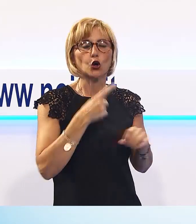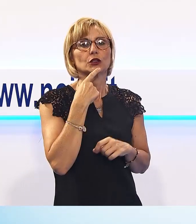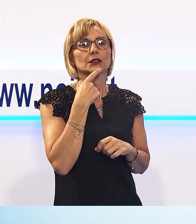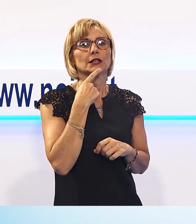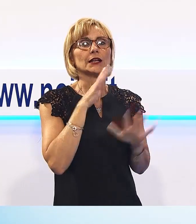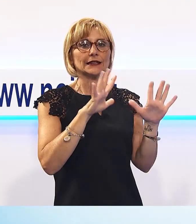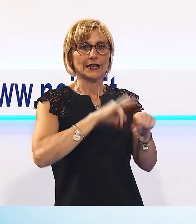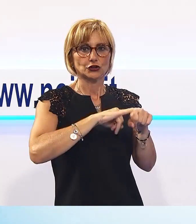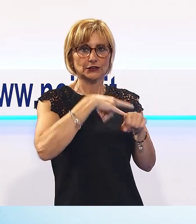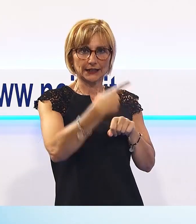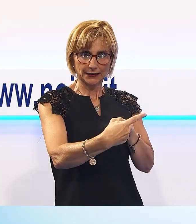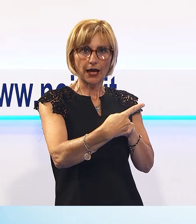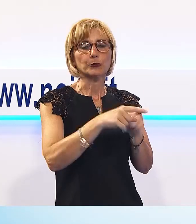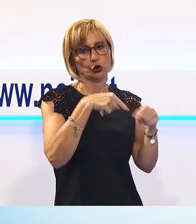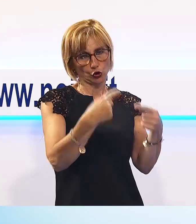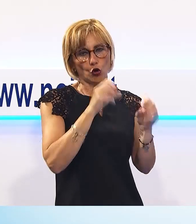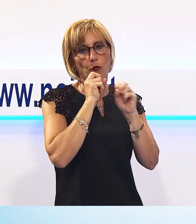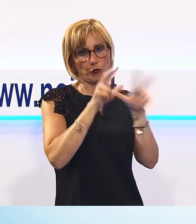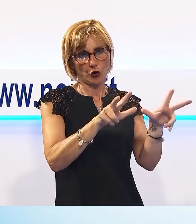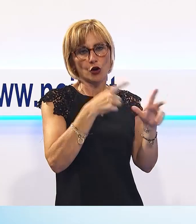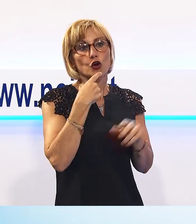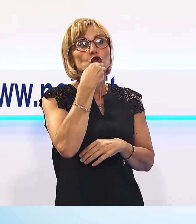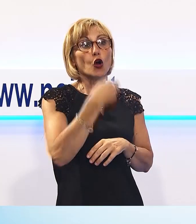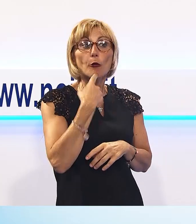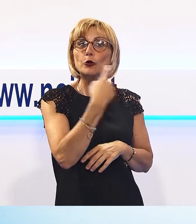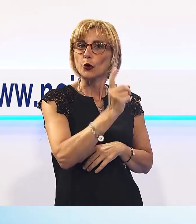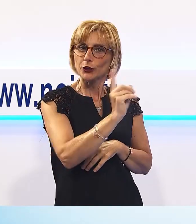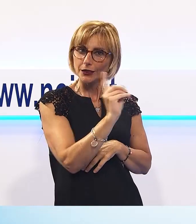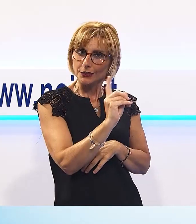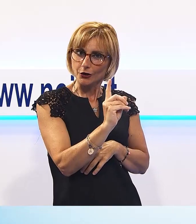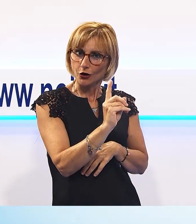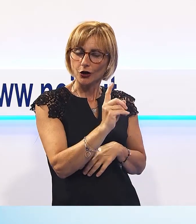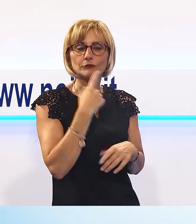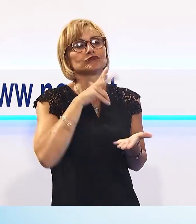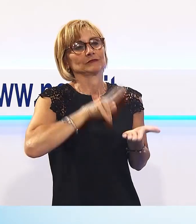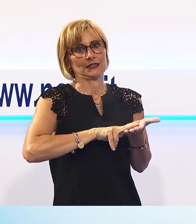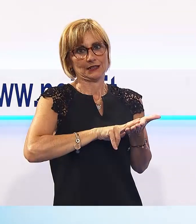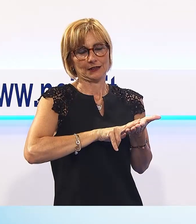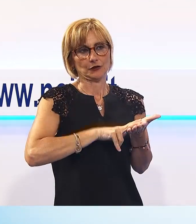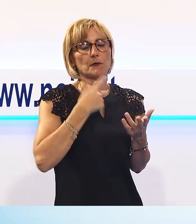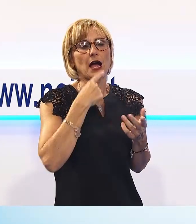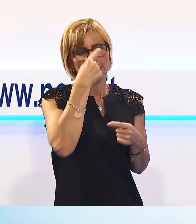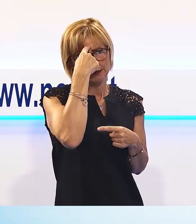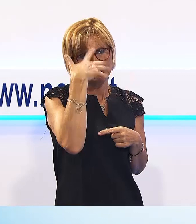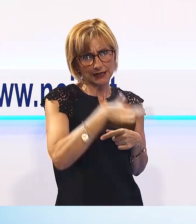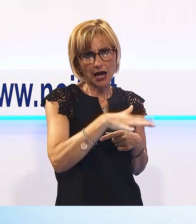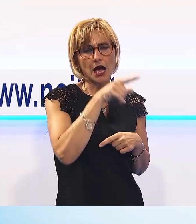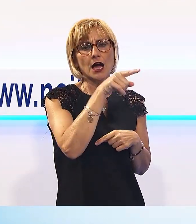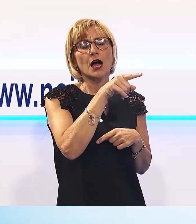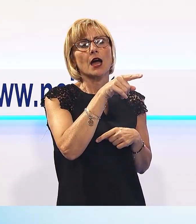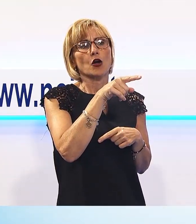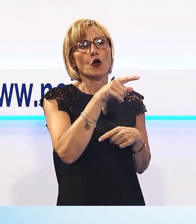non ti dico i nomi perché non te lo posso dire ed è giusto che non te lo dico, però sono sempre artisti, come tu sai da 22 anni